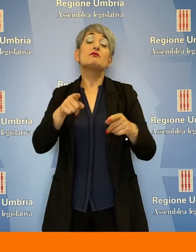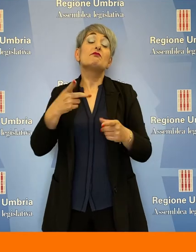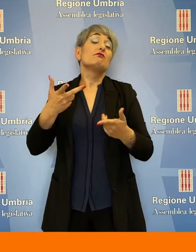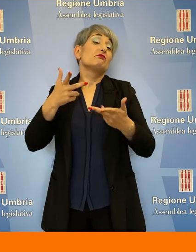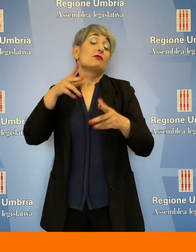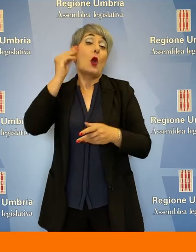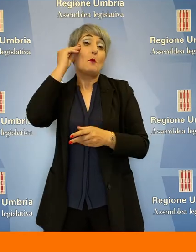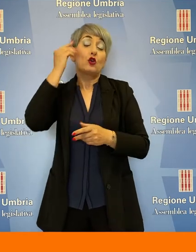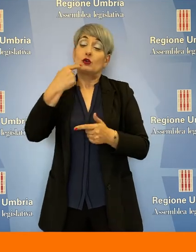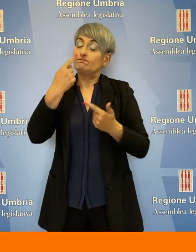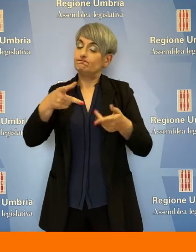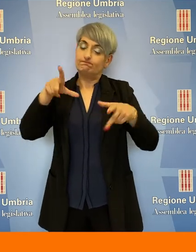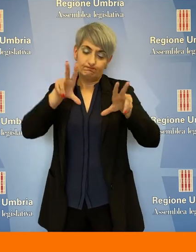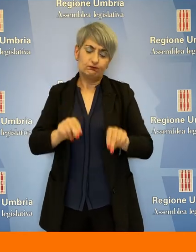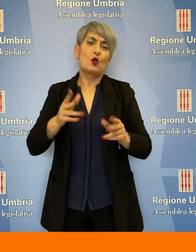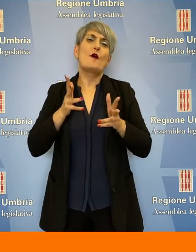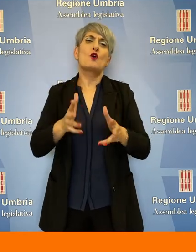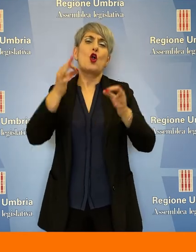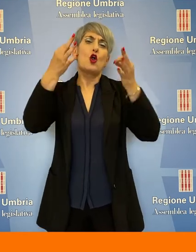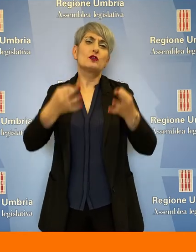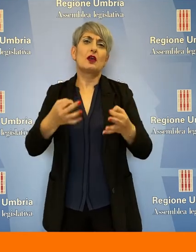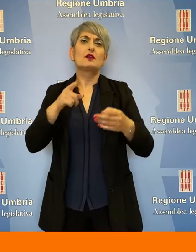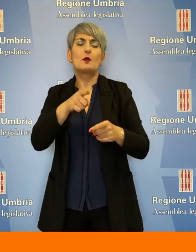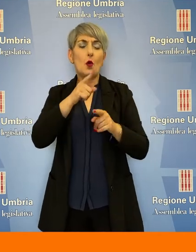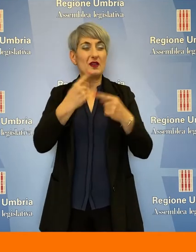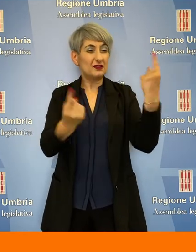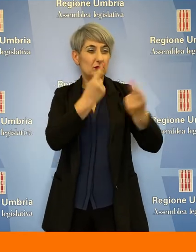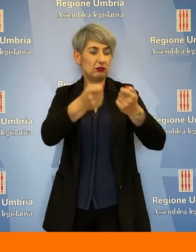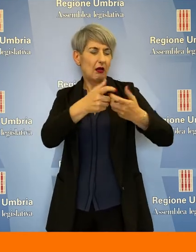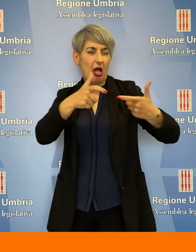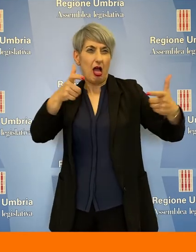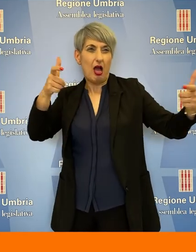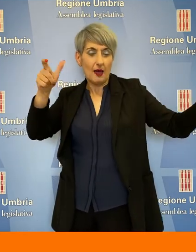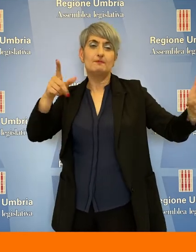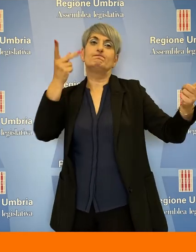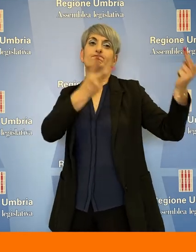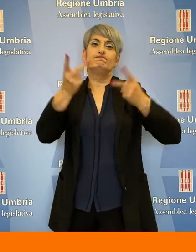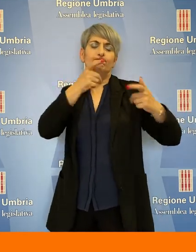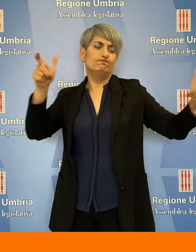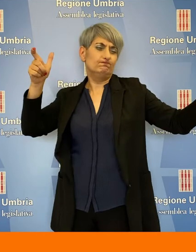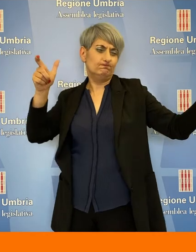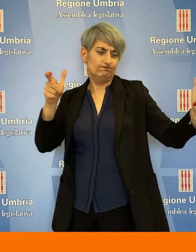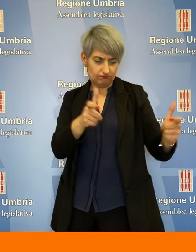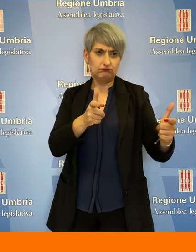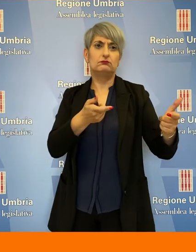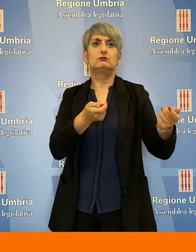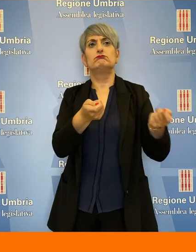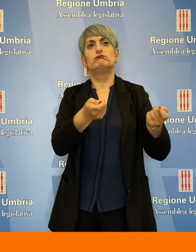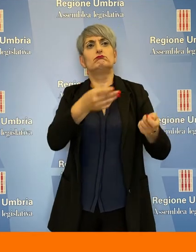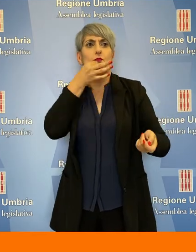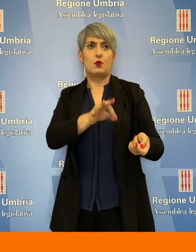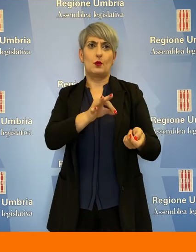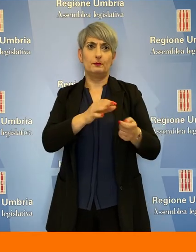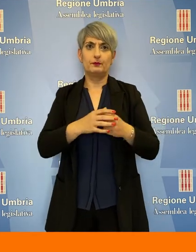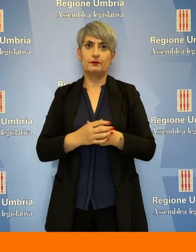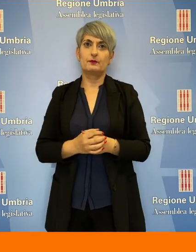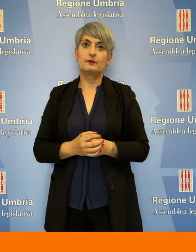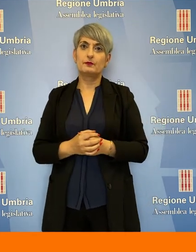volontà, ha assicurato Morroni, è di ricondurre il fenomeno in un ambito e dimensione di piena e completa governabilità.